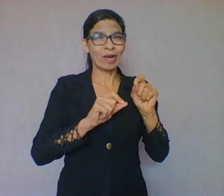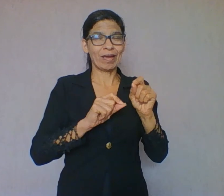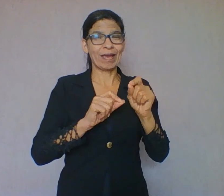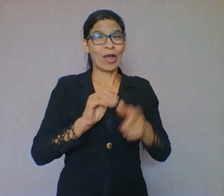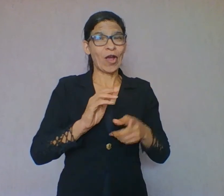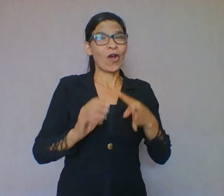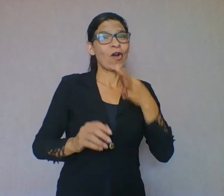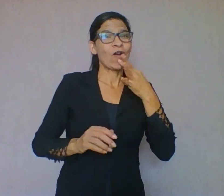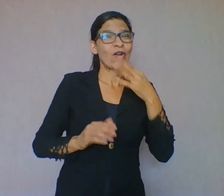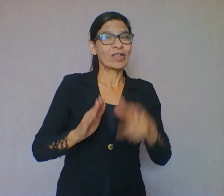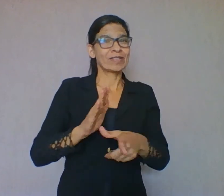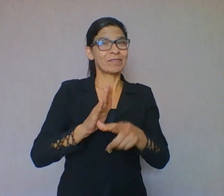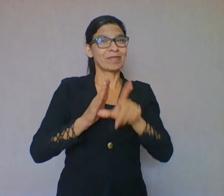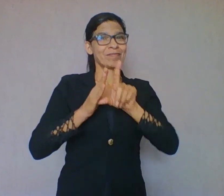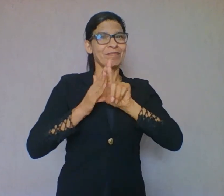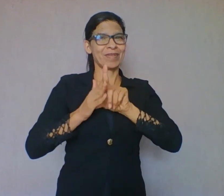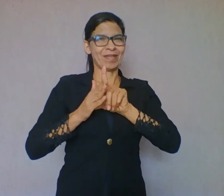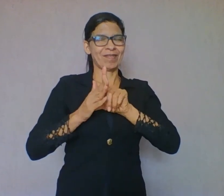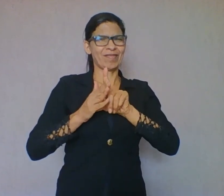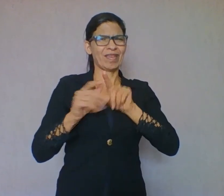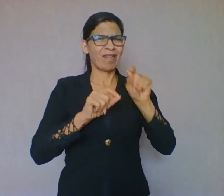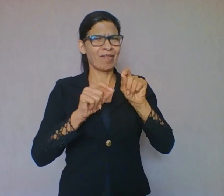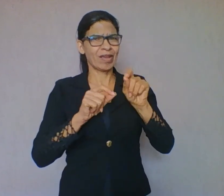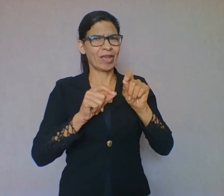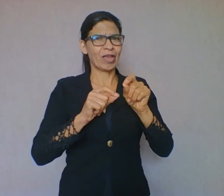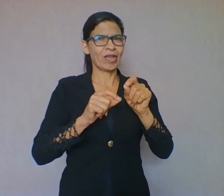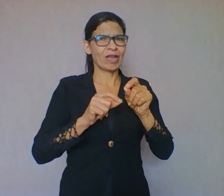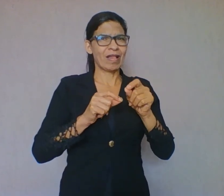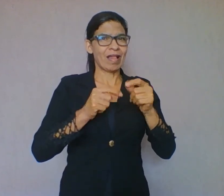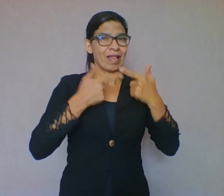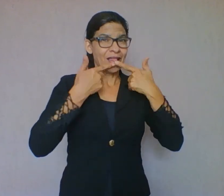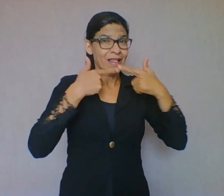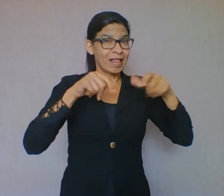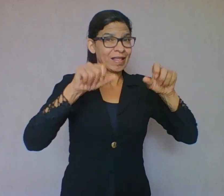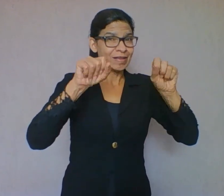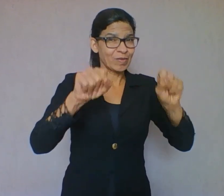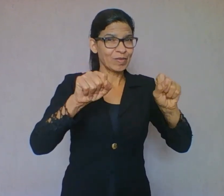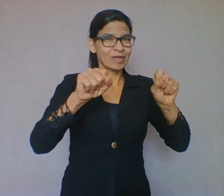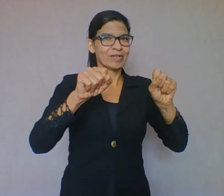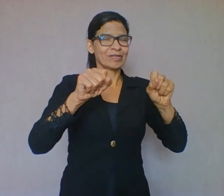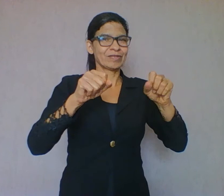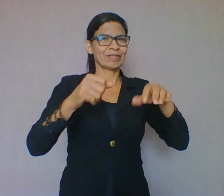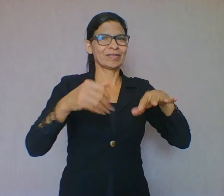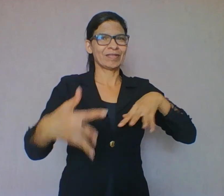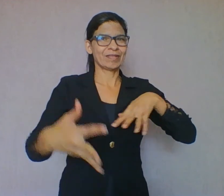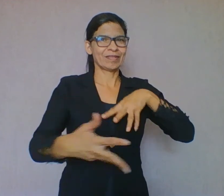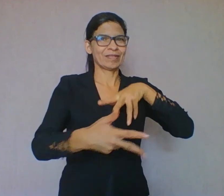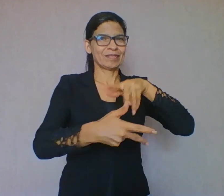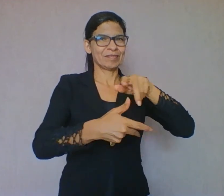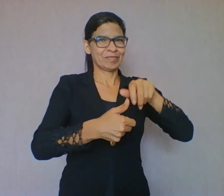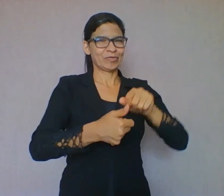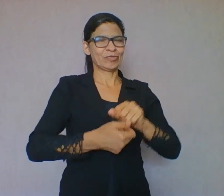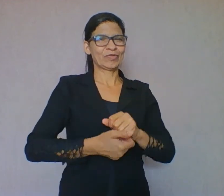e de mundo. Desse modo, para que se forme um leitor eficiente, é necessário adquirir e